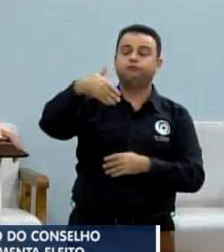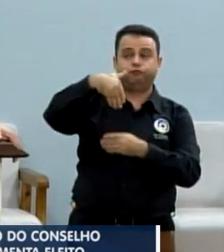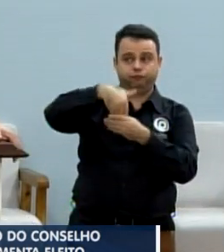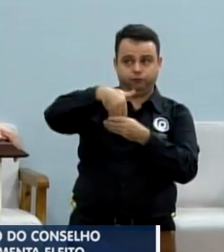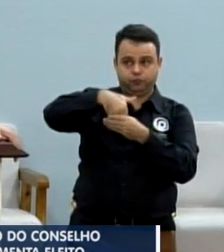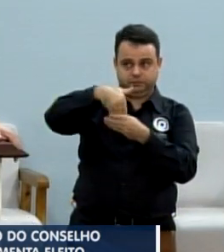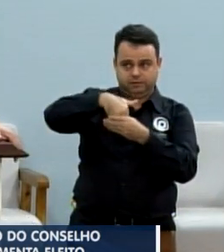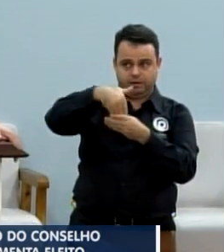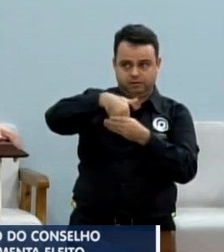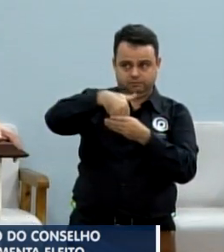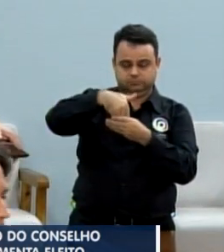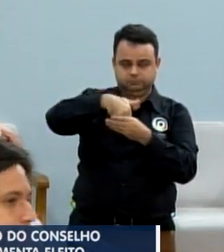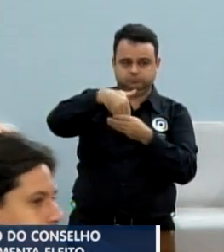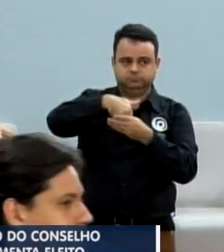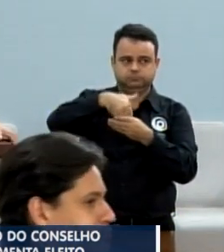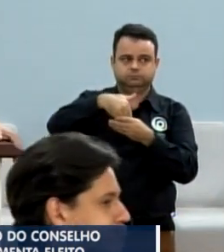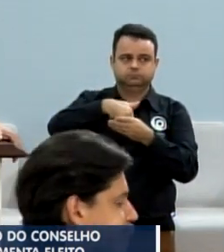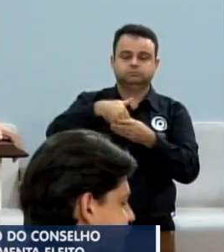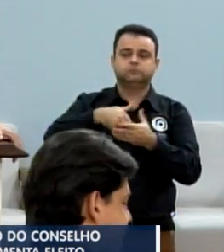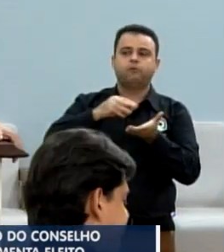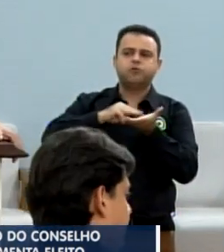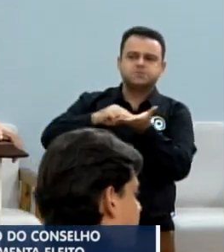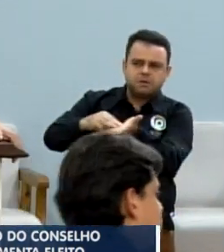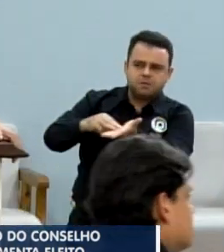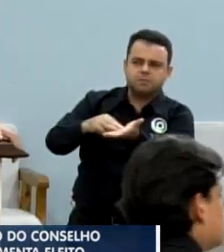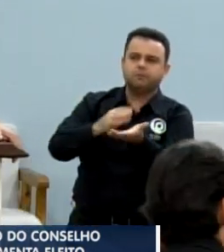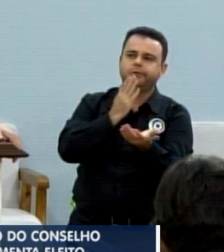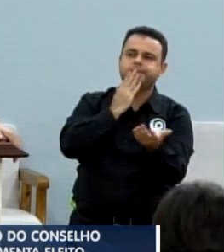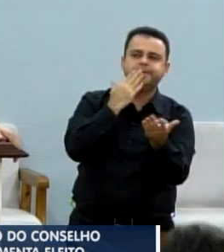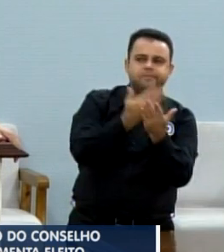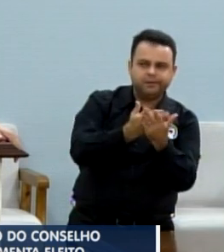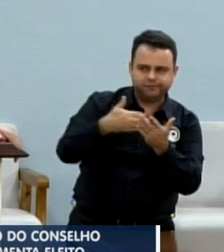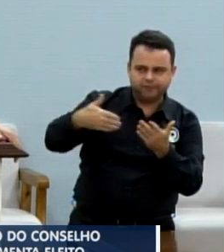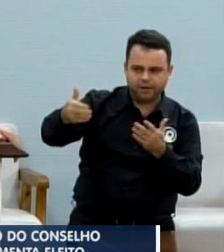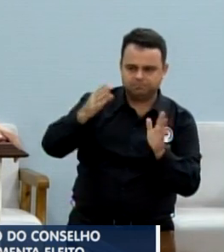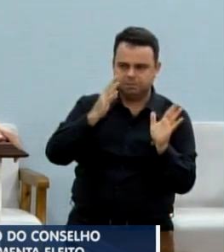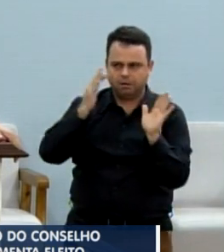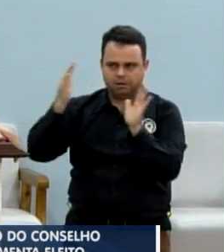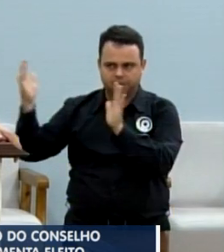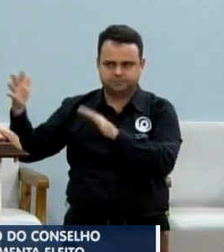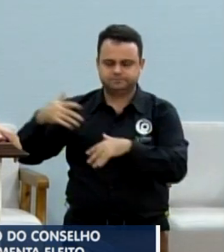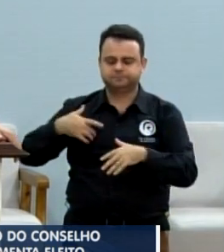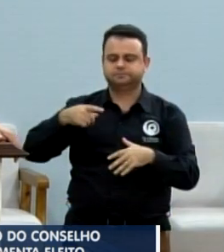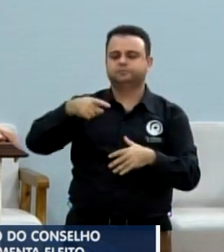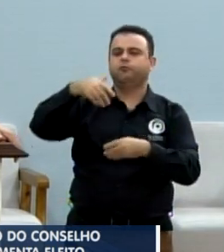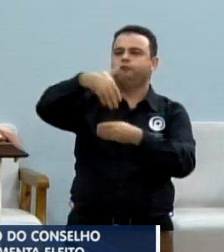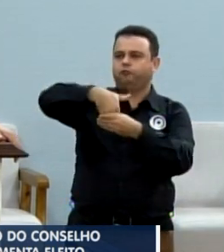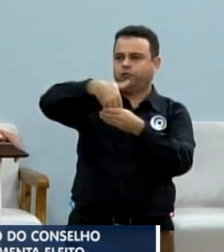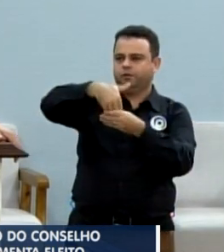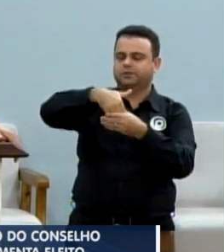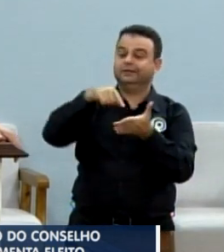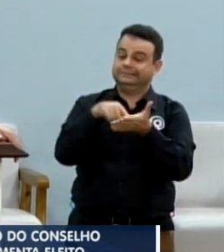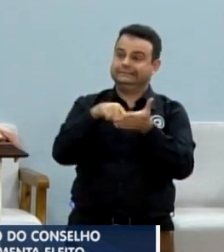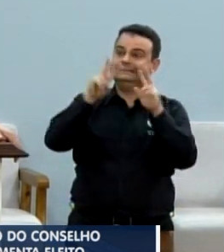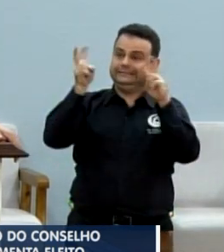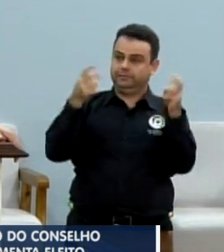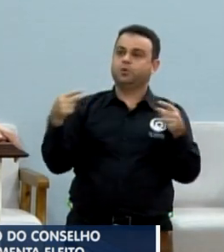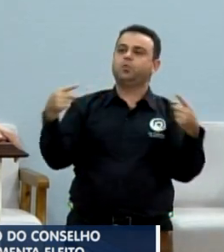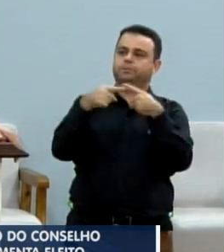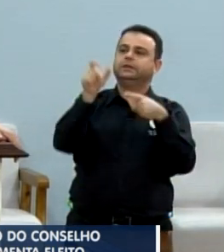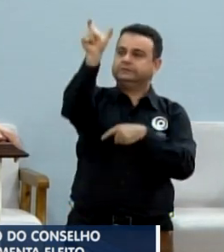após a nossa fala moções e requerimentos e a moção dele vai ser lida